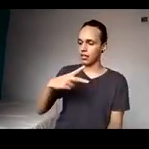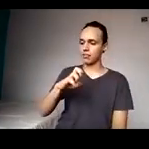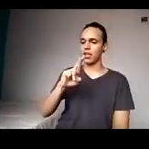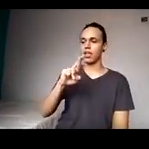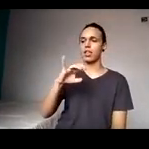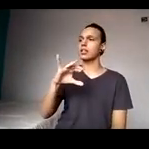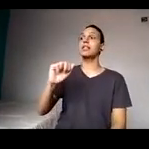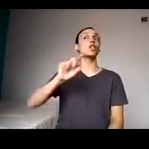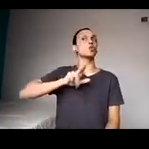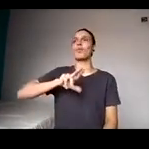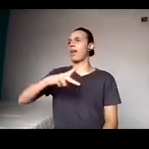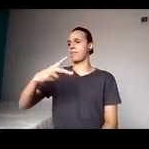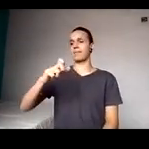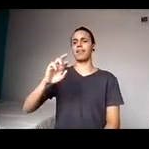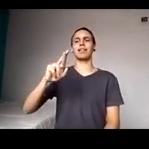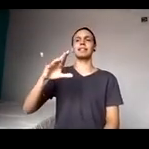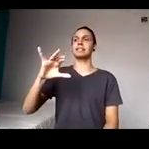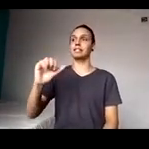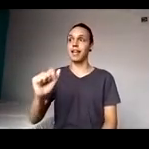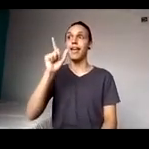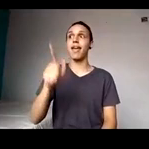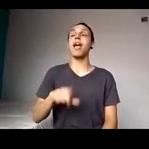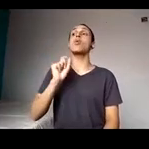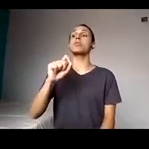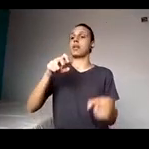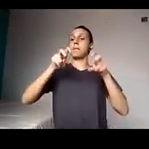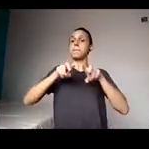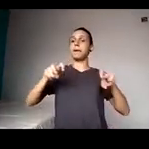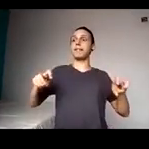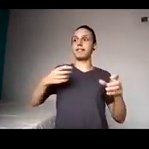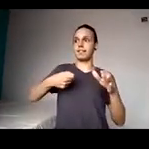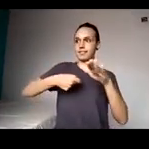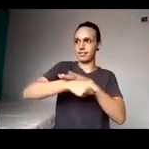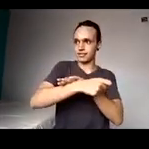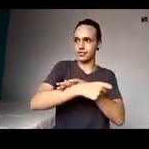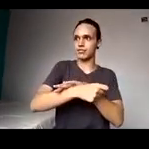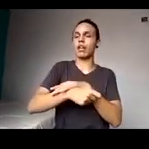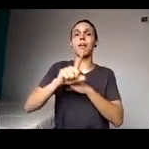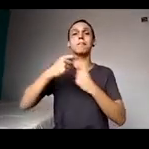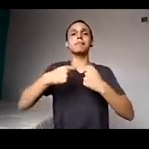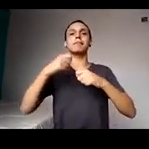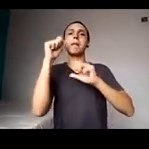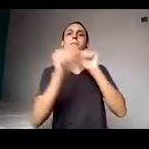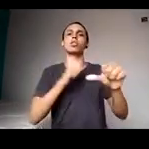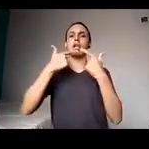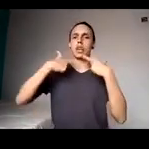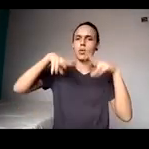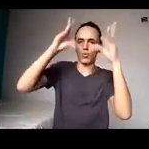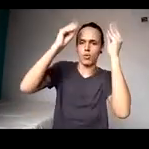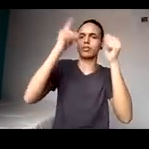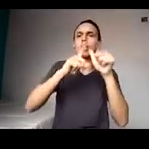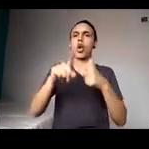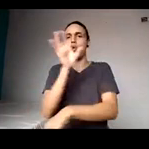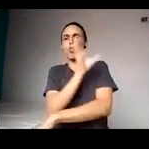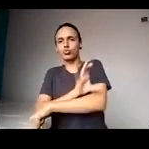de ingresso, é banca de ingresso, isso é uma mudança na linguagem, na cultura, nos procedimentos institucionais, né?